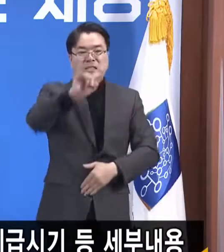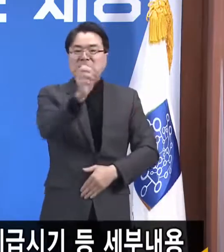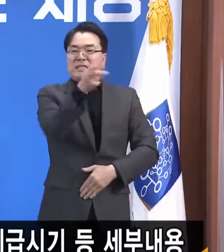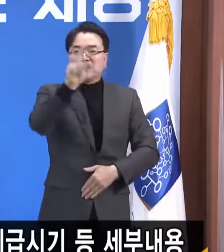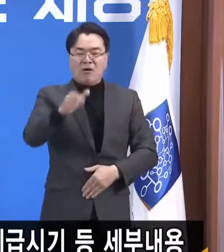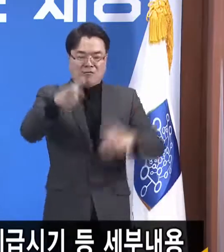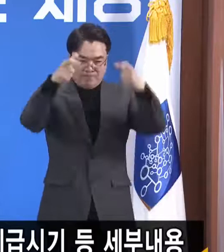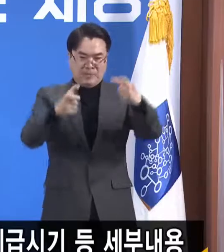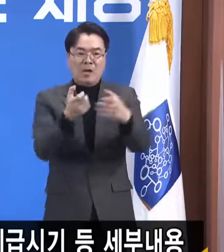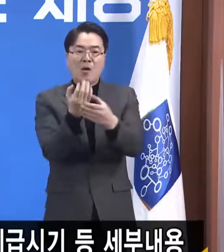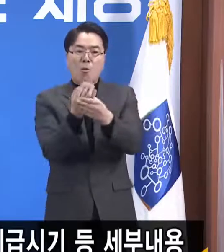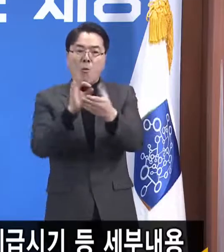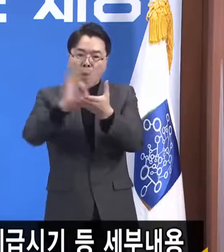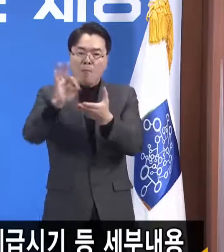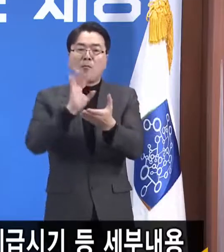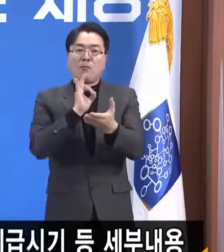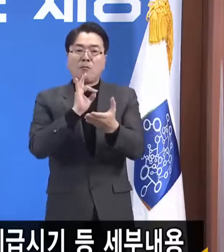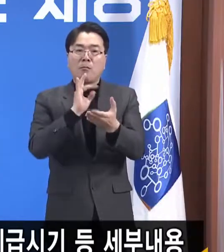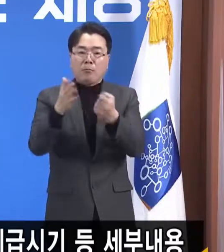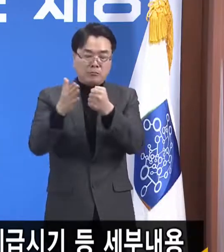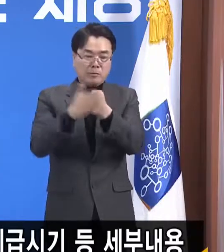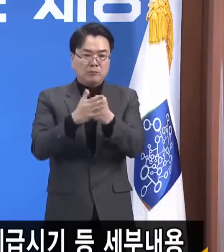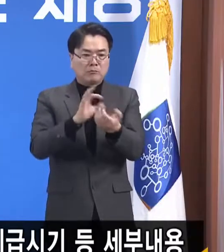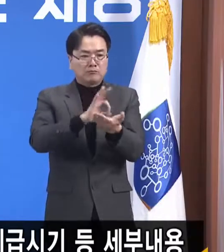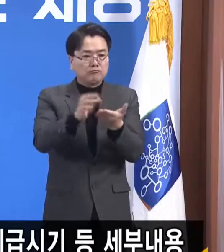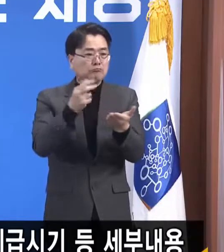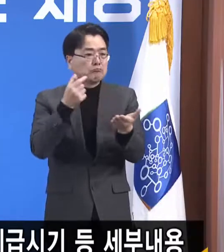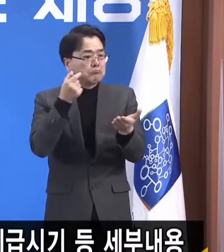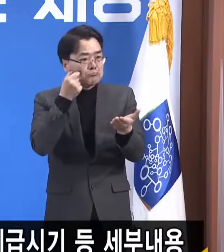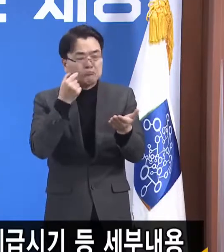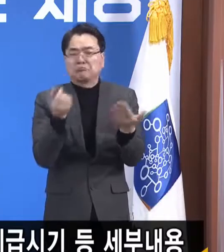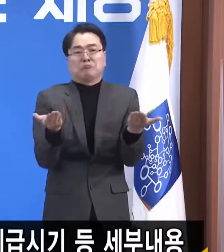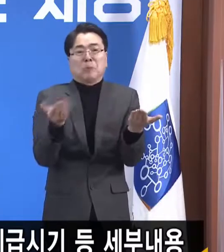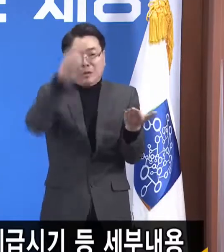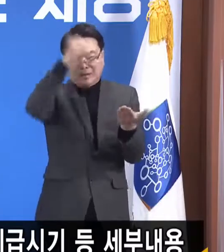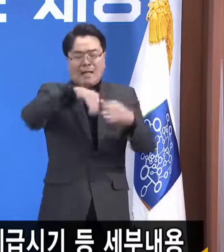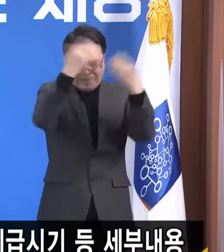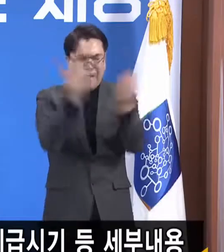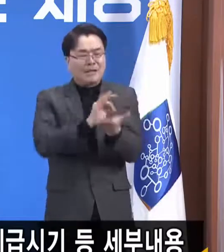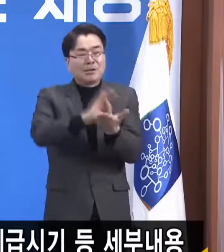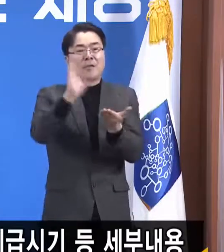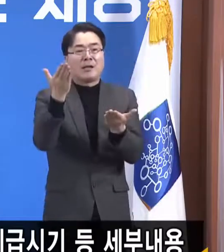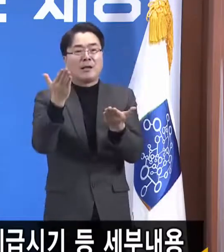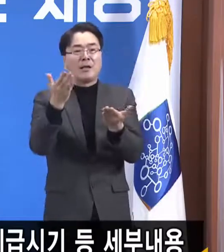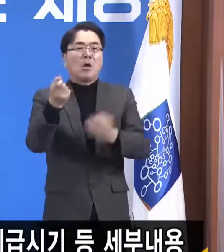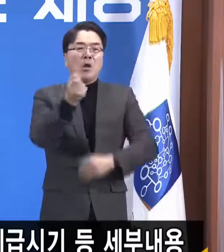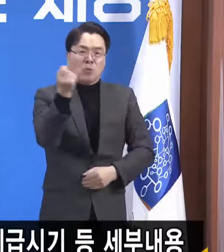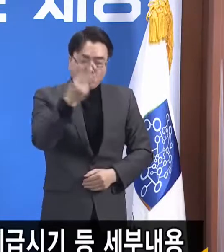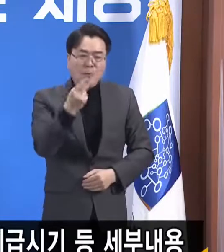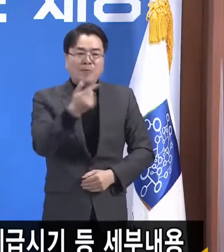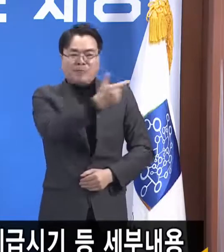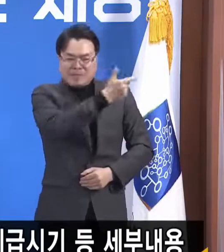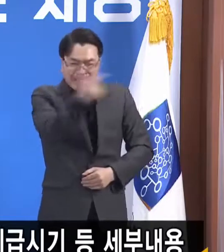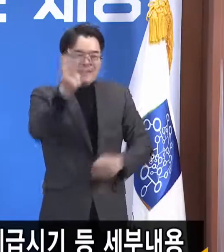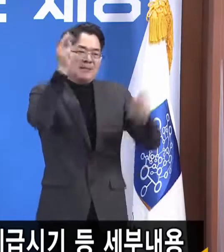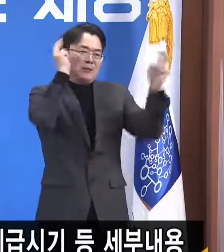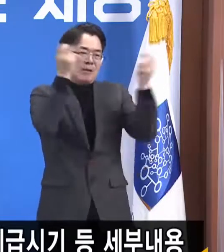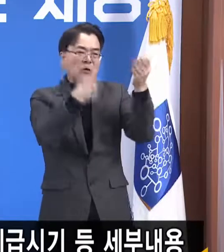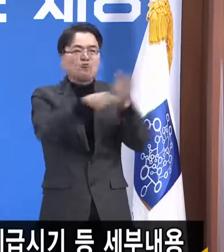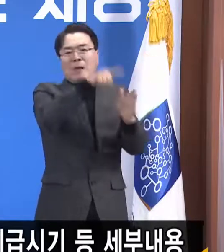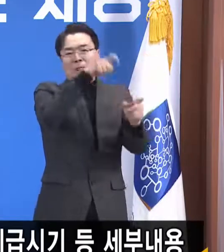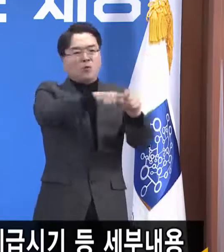때문에 사용하지 않을 수 없고 그게 또 대기업 유통, 대기업이 아니라 동네